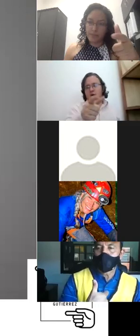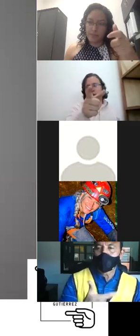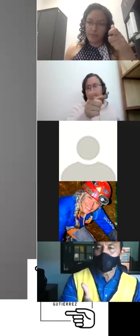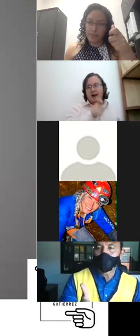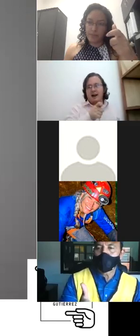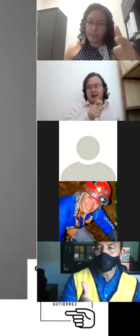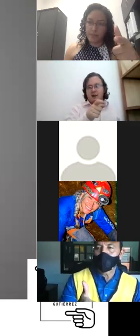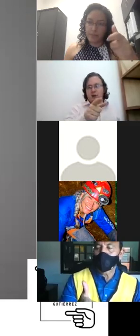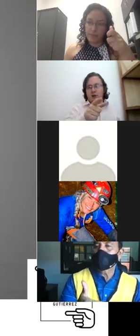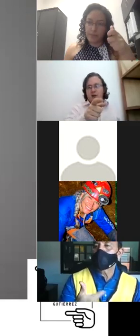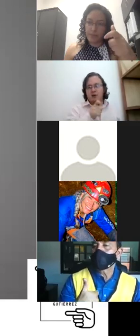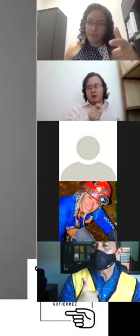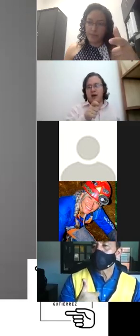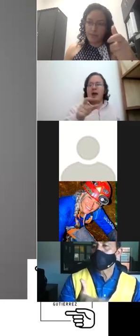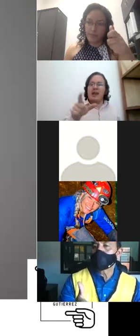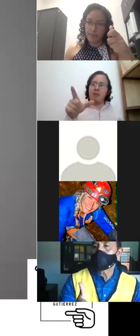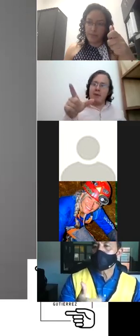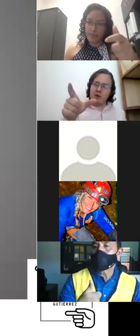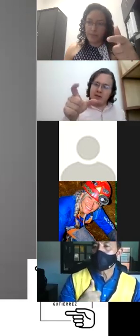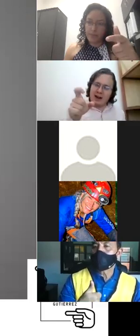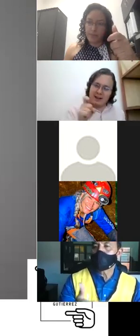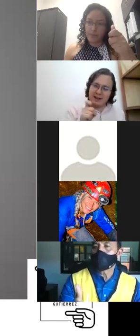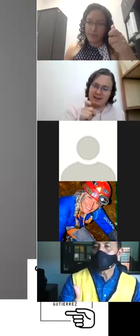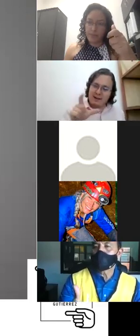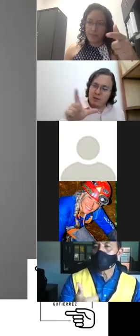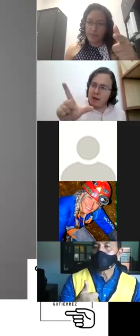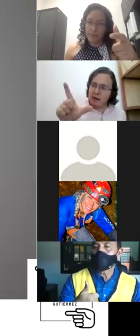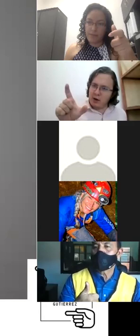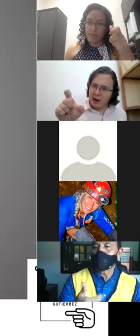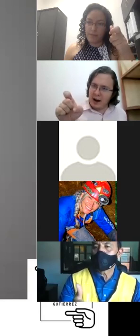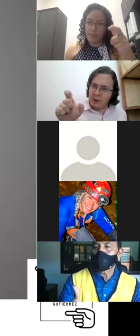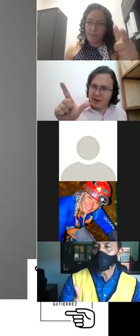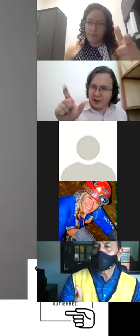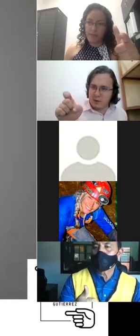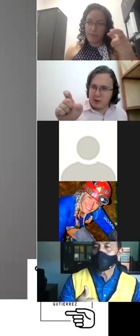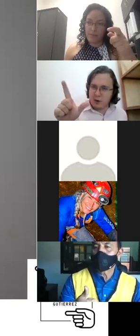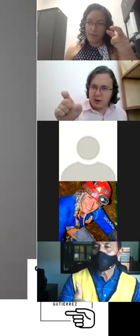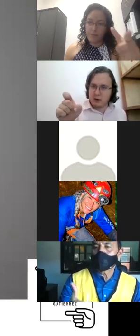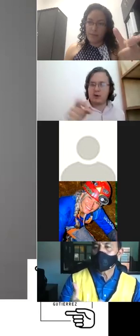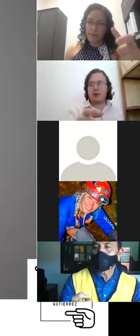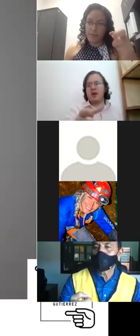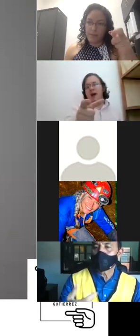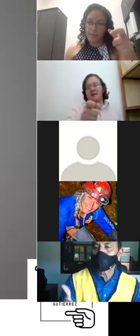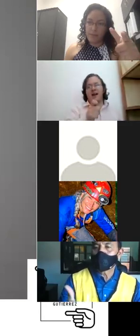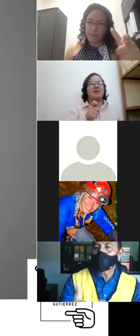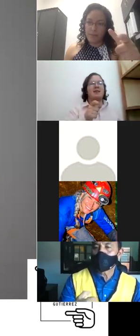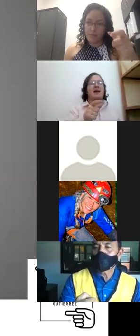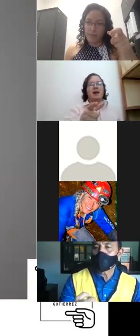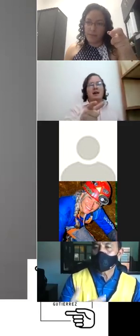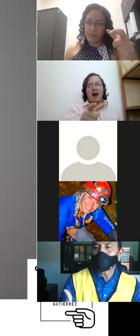jalar hacia nosotros y al momento de hacer hacia atrás el movimiento gira cerramos nuestros dedos ¿sí? esa es la